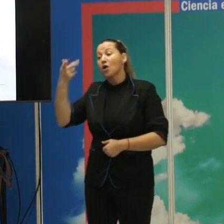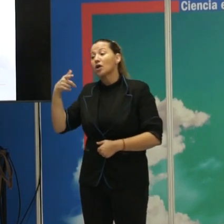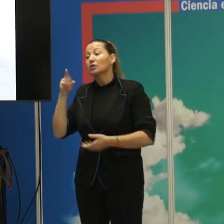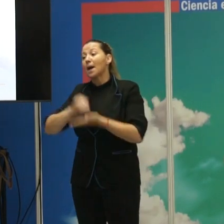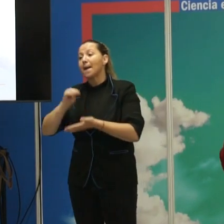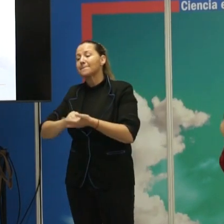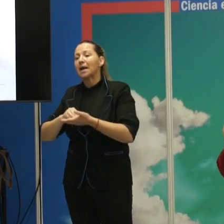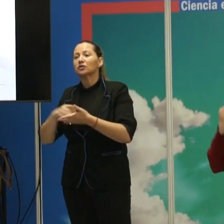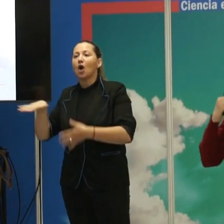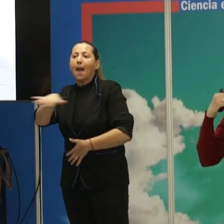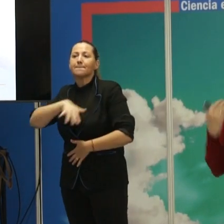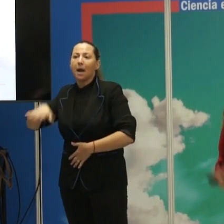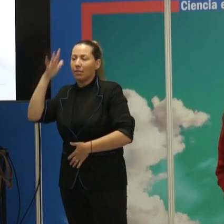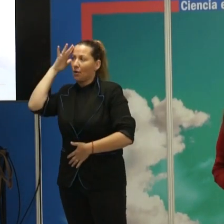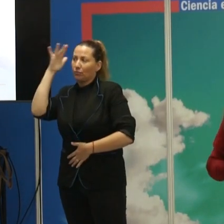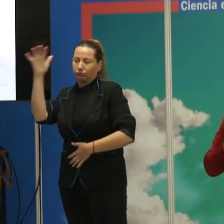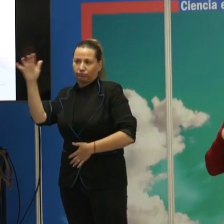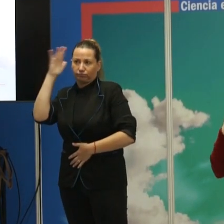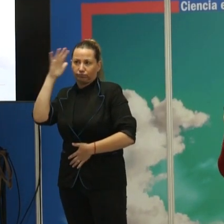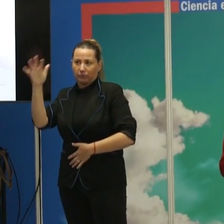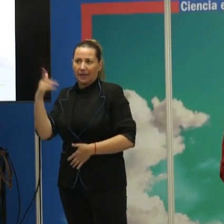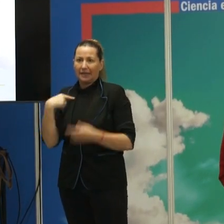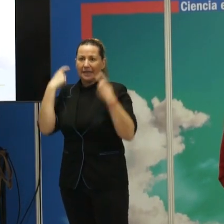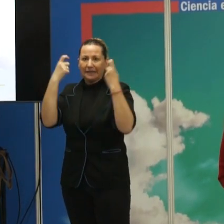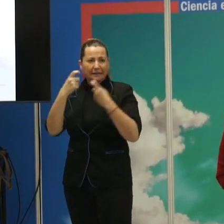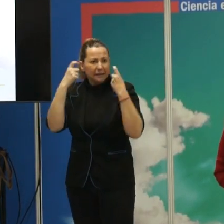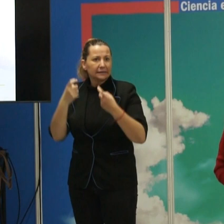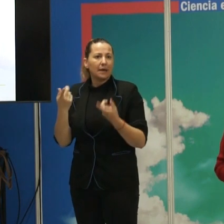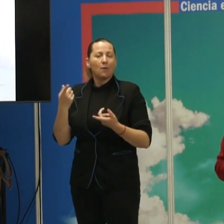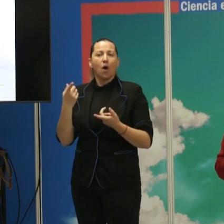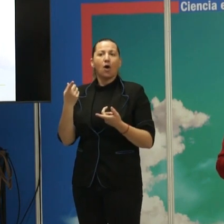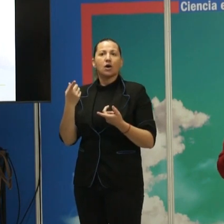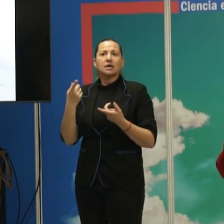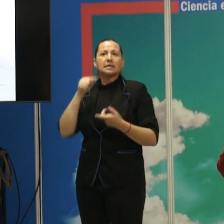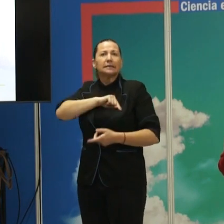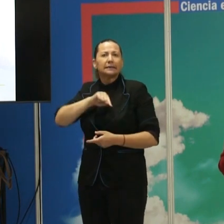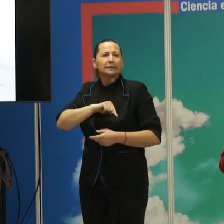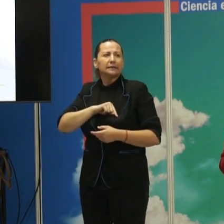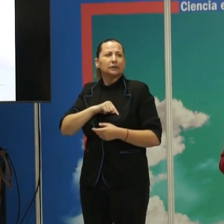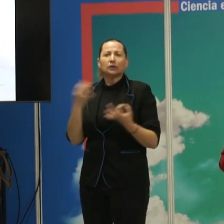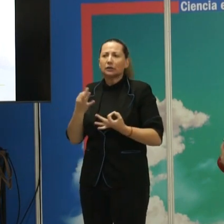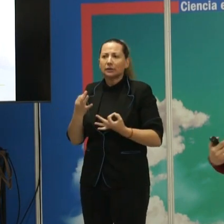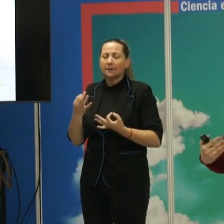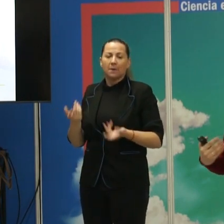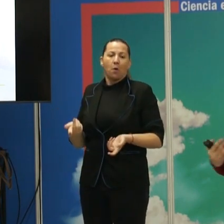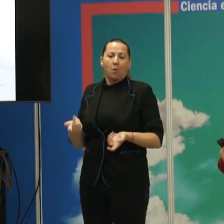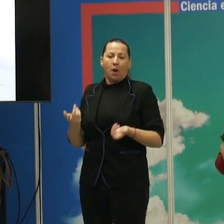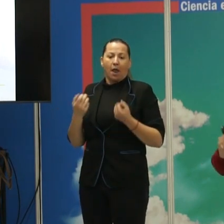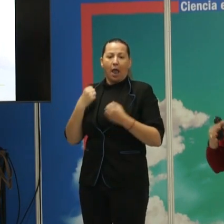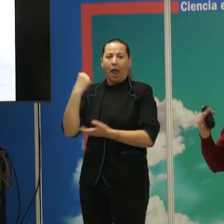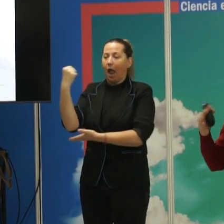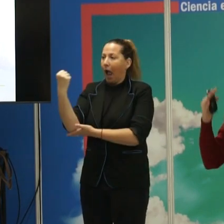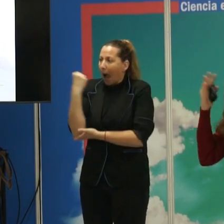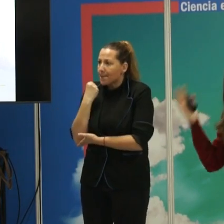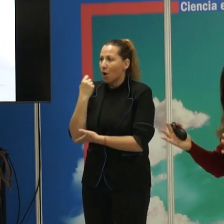intentamos sentir respaldados, nos intentamos sentir fuertes y, bueno, pues en